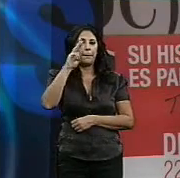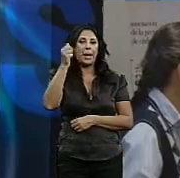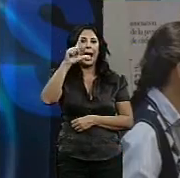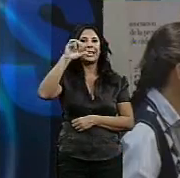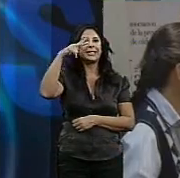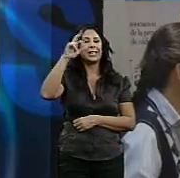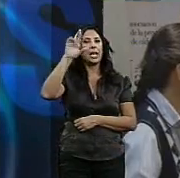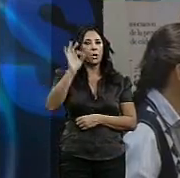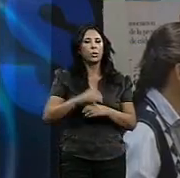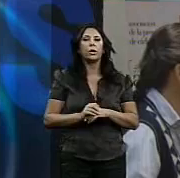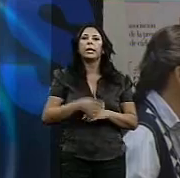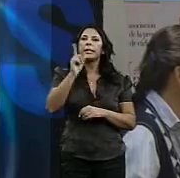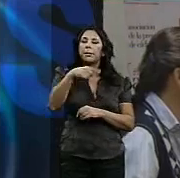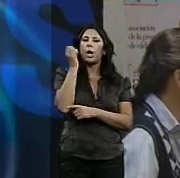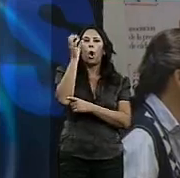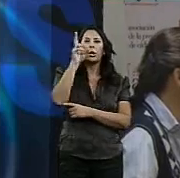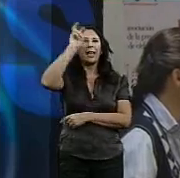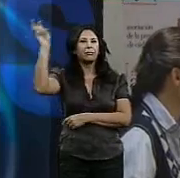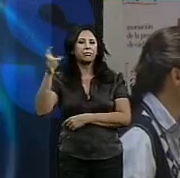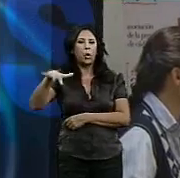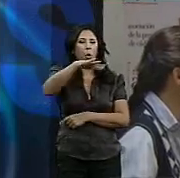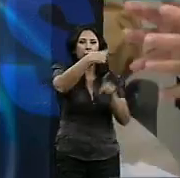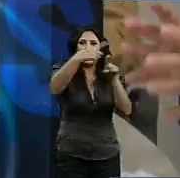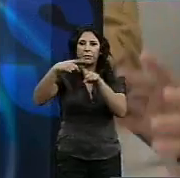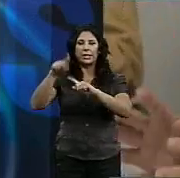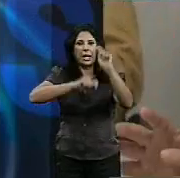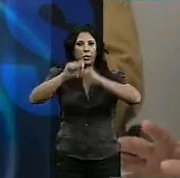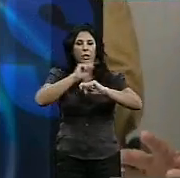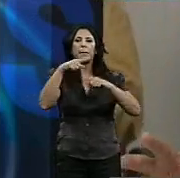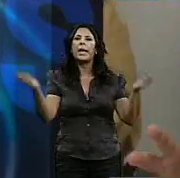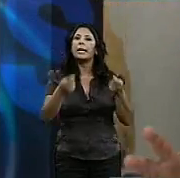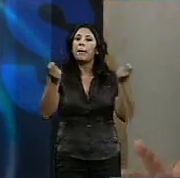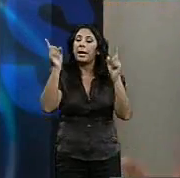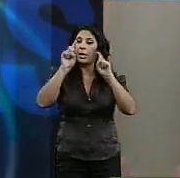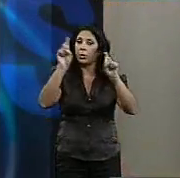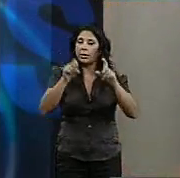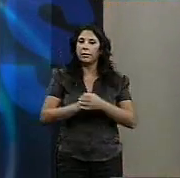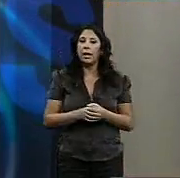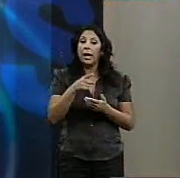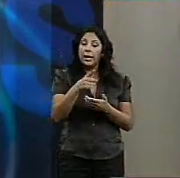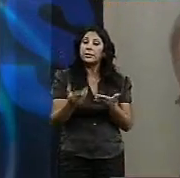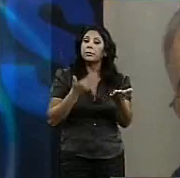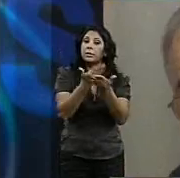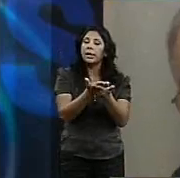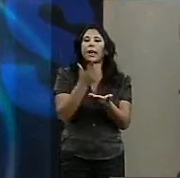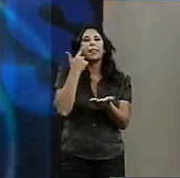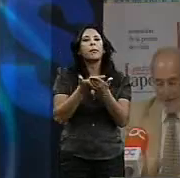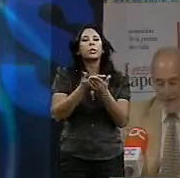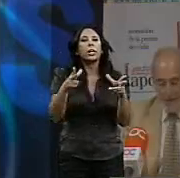jornadas provinciales sobre personas sin hogar y una campaña educativa. Iniciativas que quieren demostrar a la sociedad que los sin hogar son ante todo